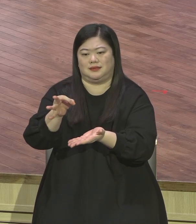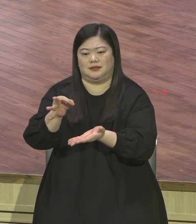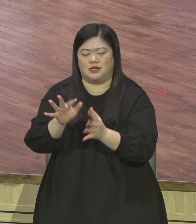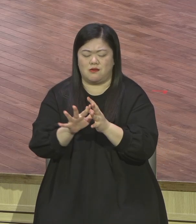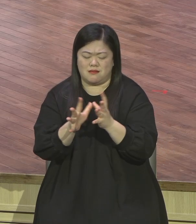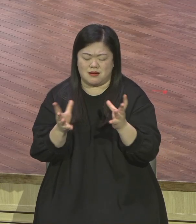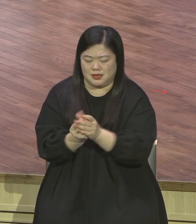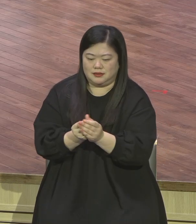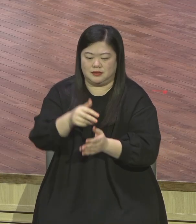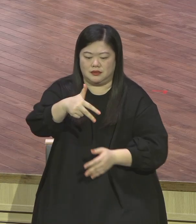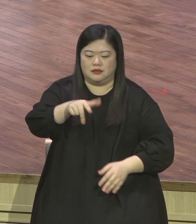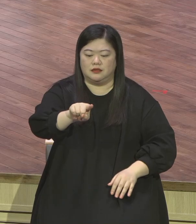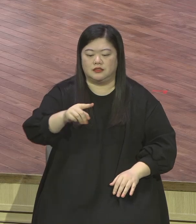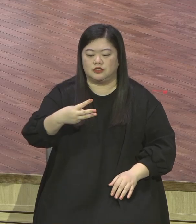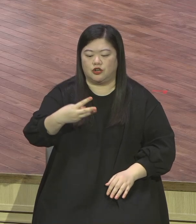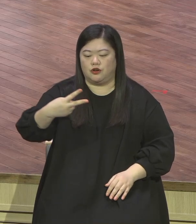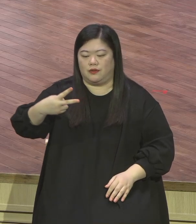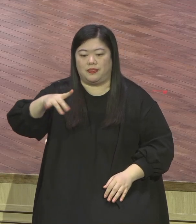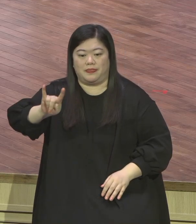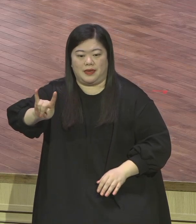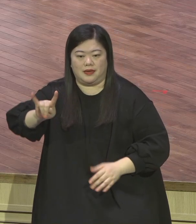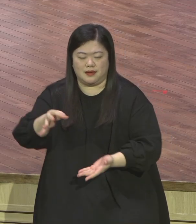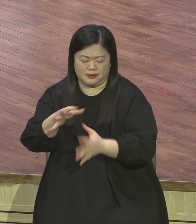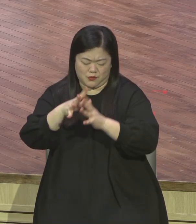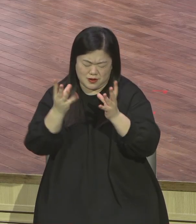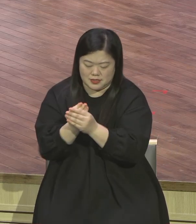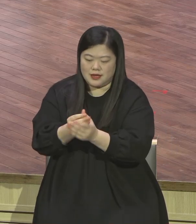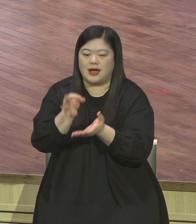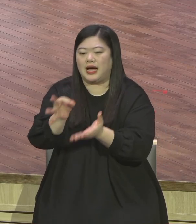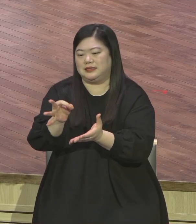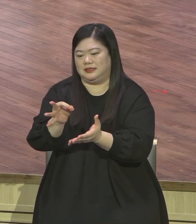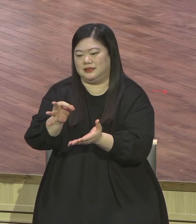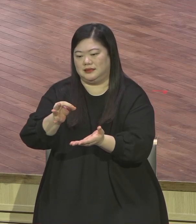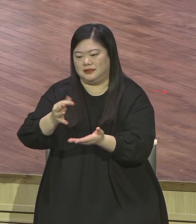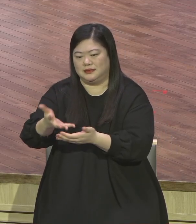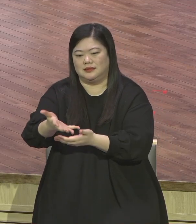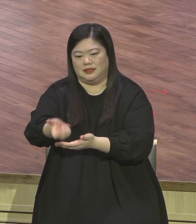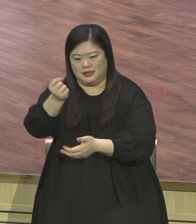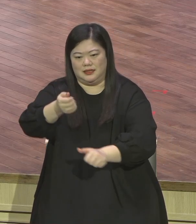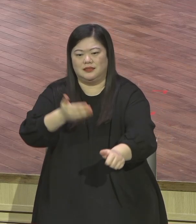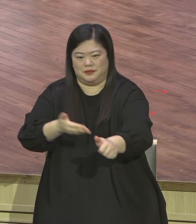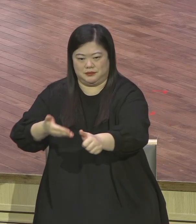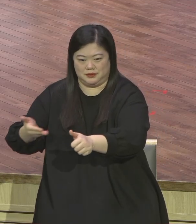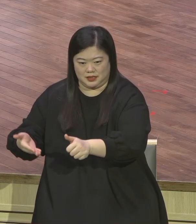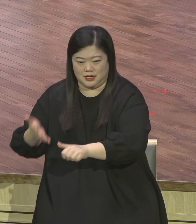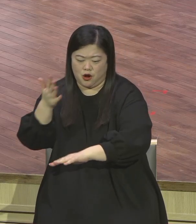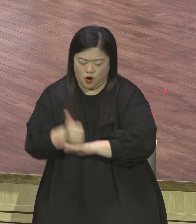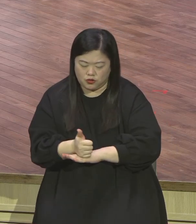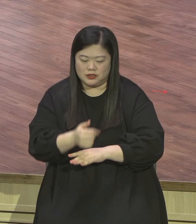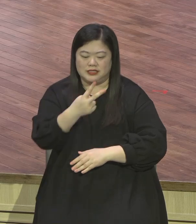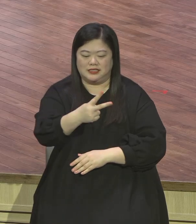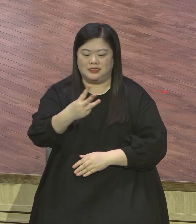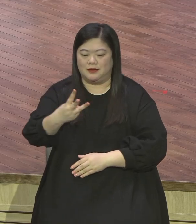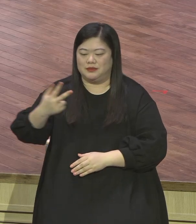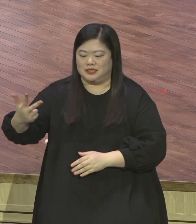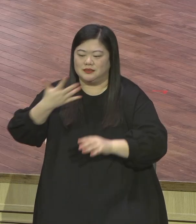이걸 붙잡는 성 본당 헌당과 237 보고마의 주요 인생으로 당당히 서시기를 제모로 축복합니다